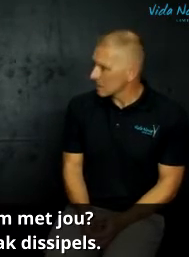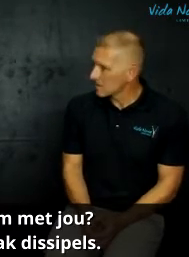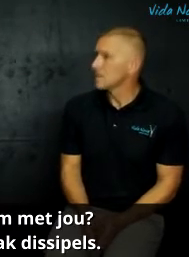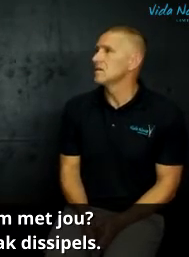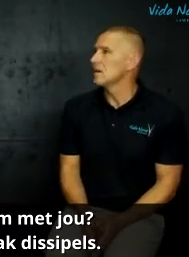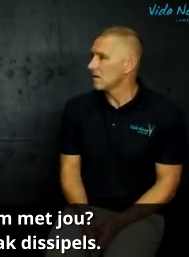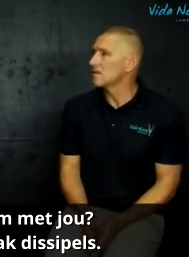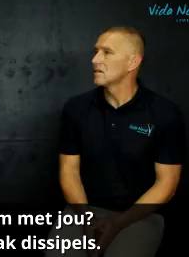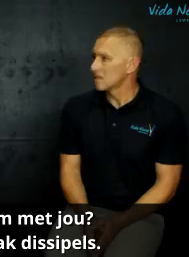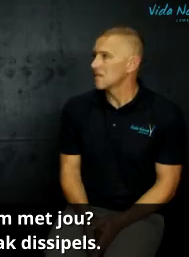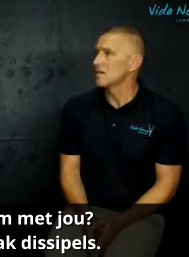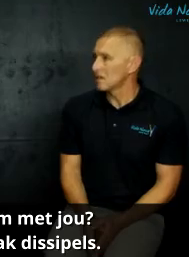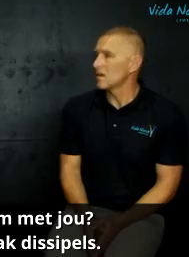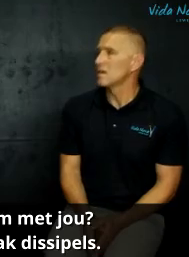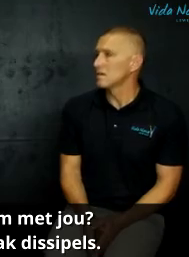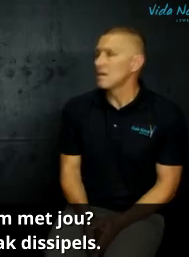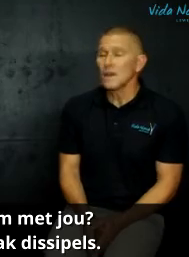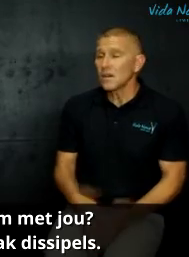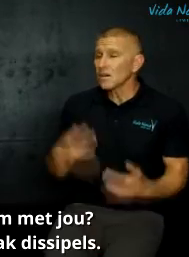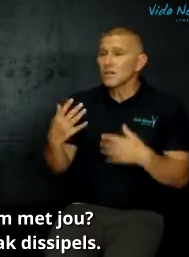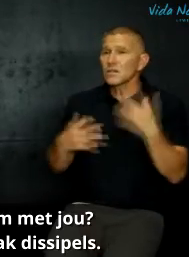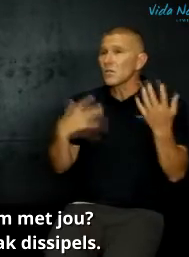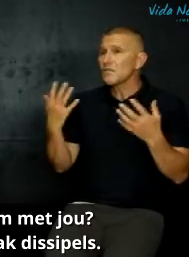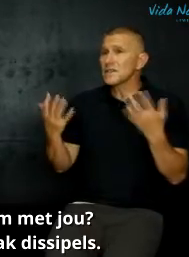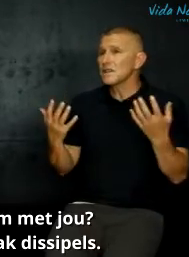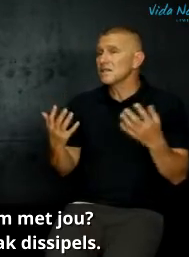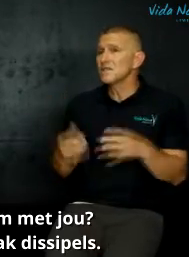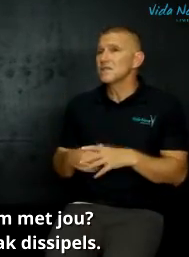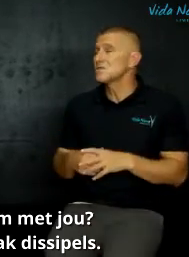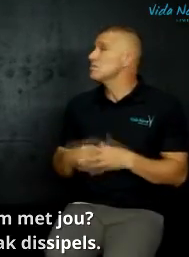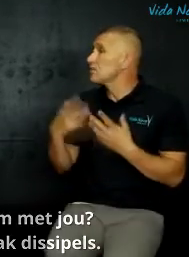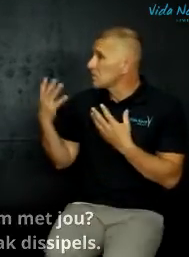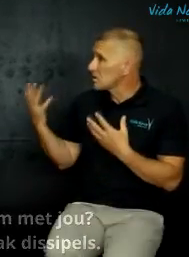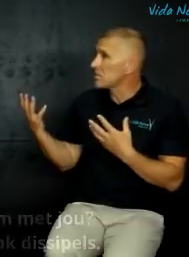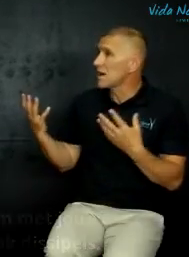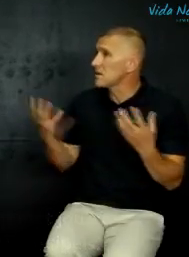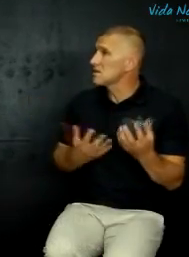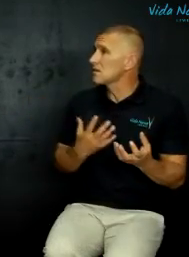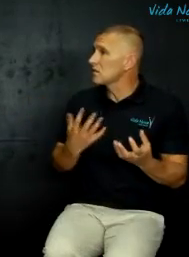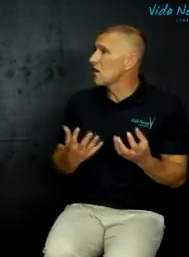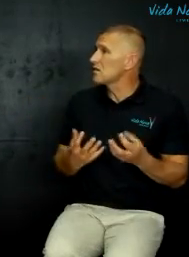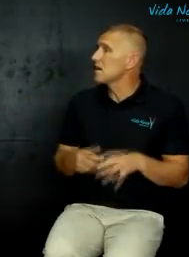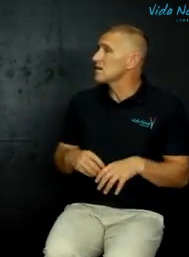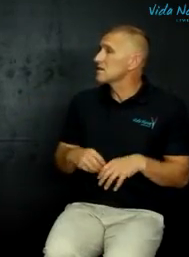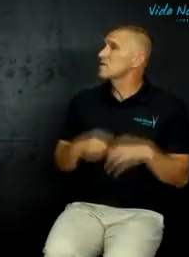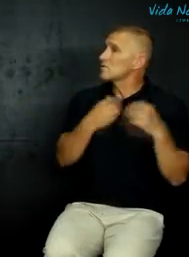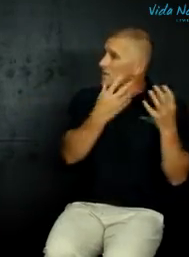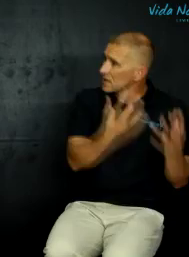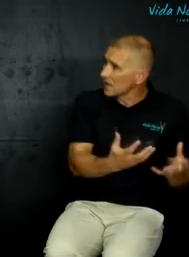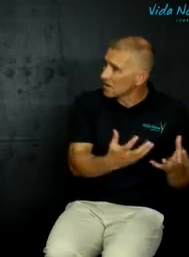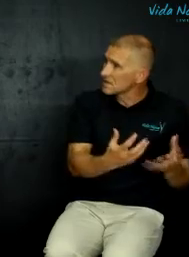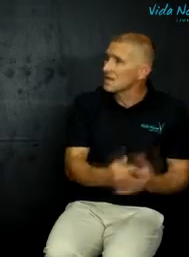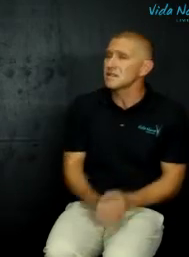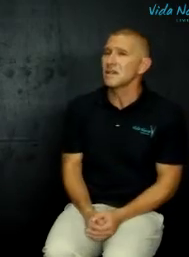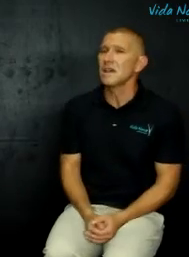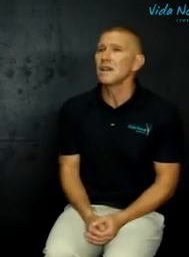kan doen en wat het is waaran jy kan deelneem ja dan gaan klompfacette wees soos byvoorbeeld baie mense het gevraag van dagstikkie ons gaan die dagstikkie sê